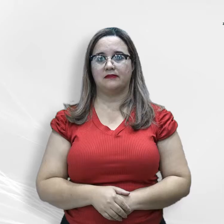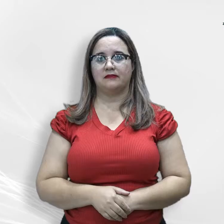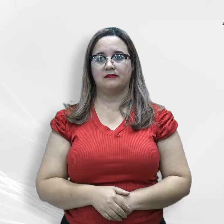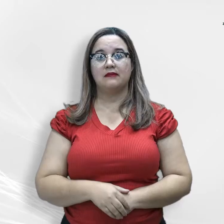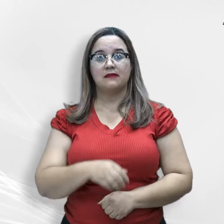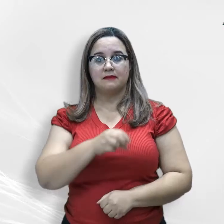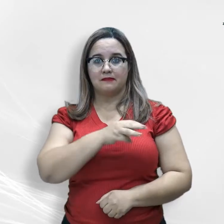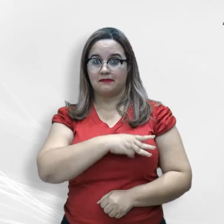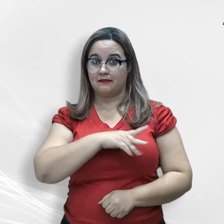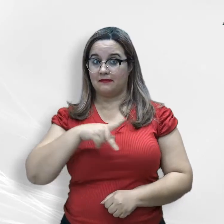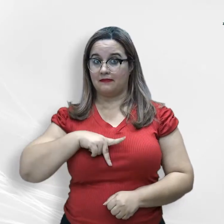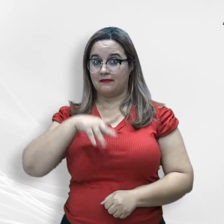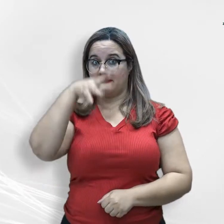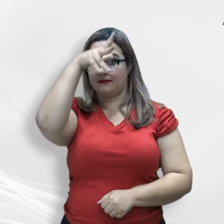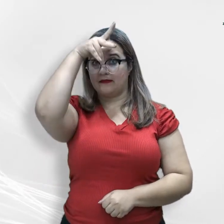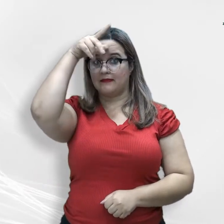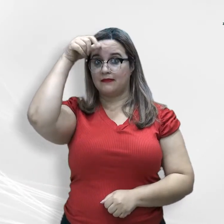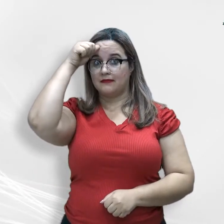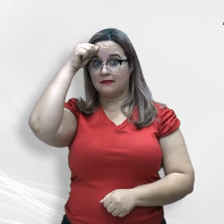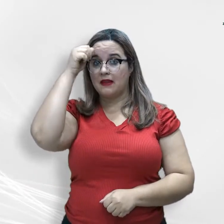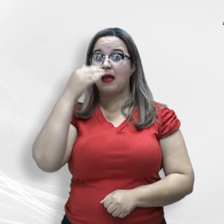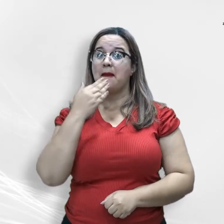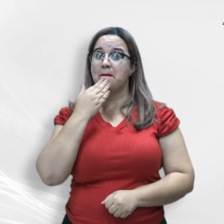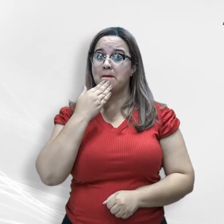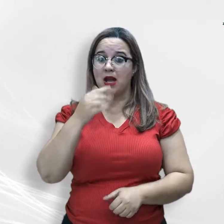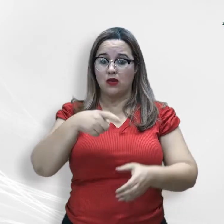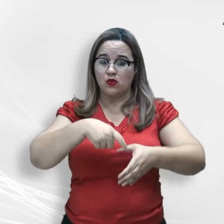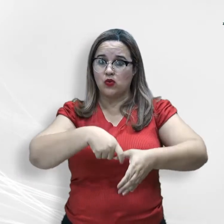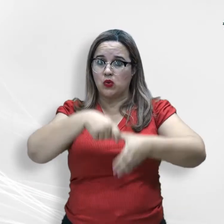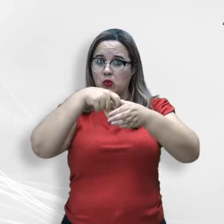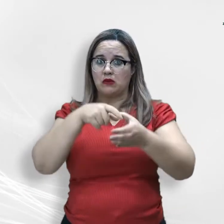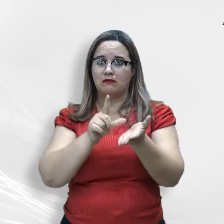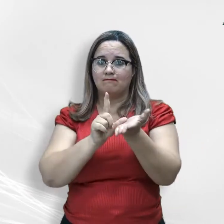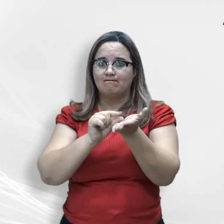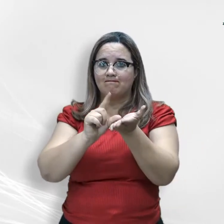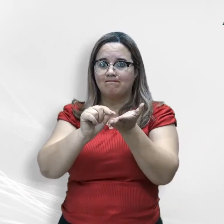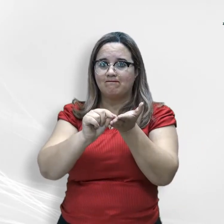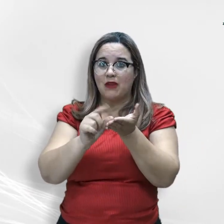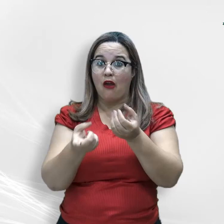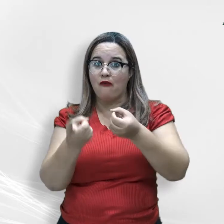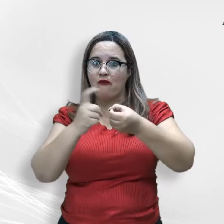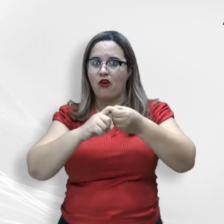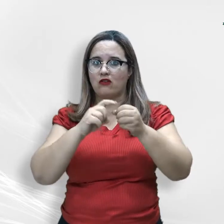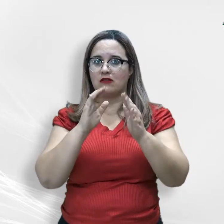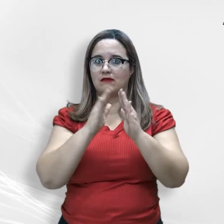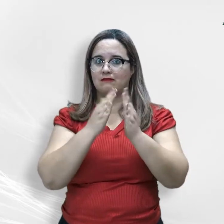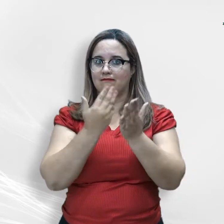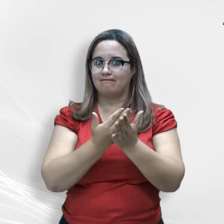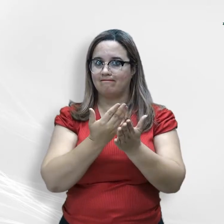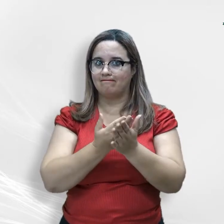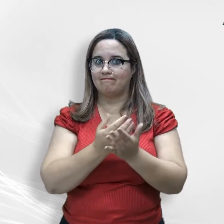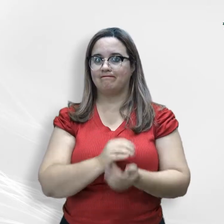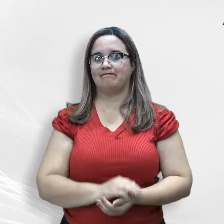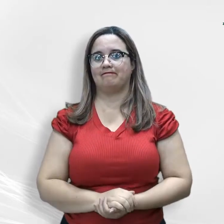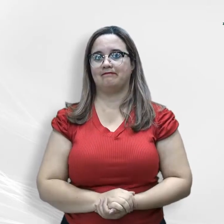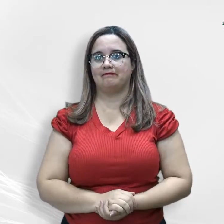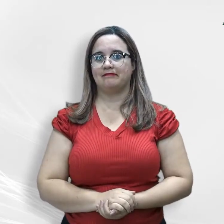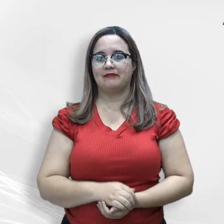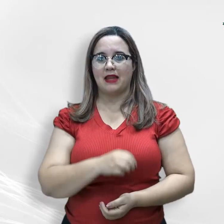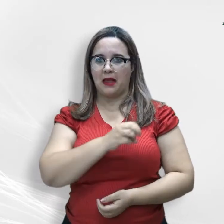Ministério Público de Mato Grosso requer suspensão de artigo que condiciona a volta às aulas. O Ministério